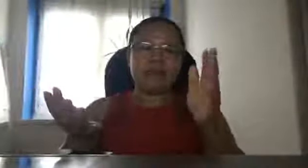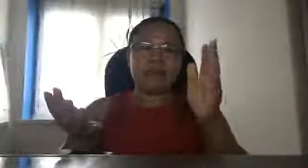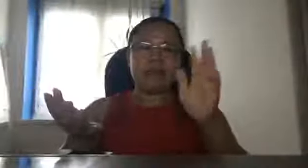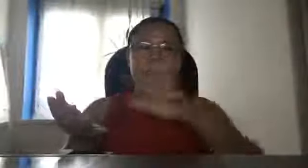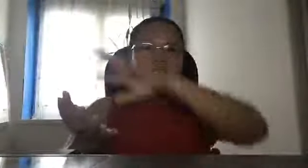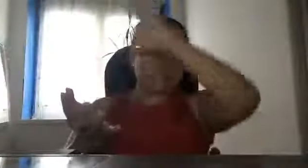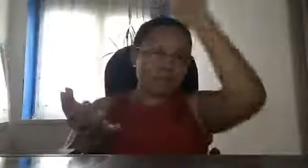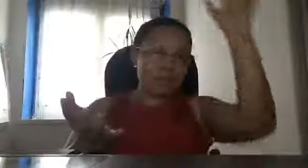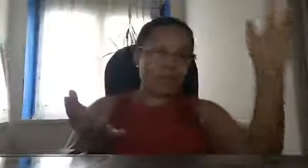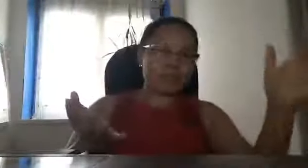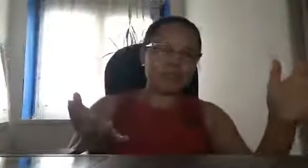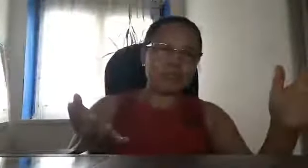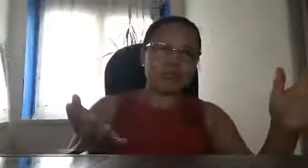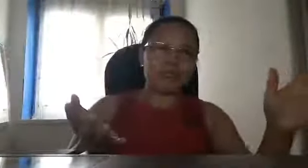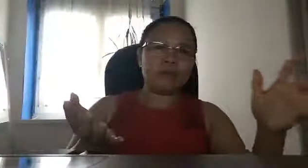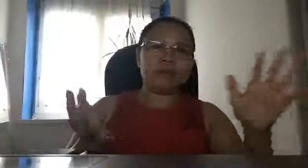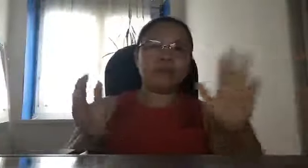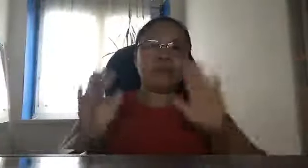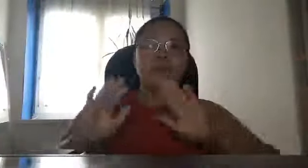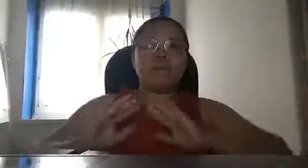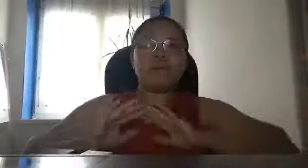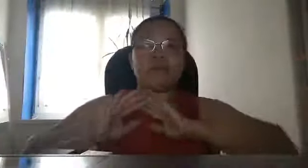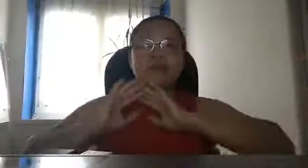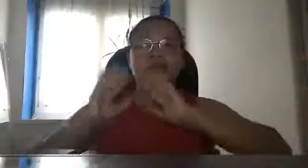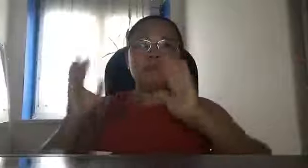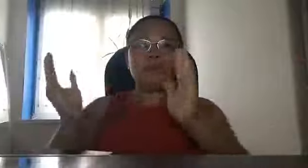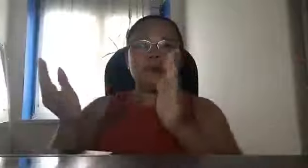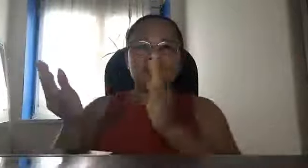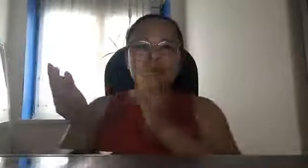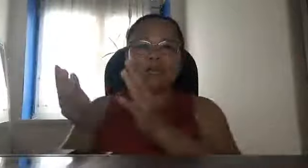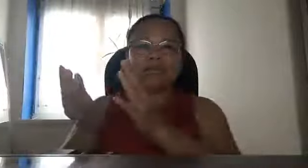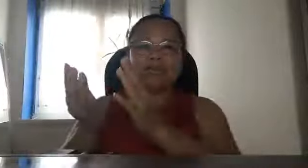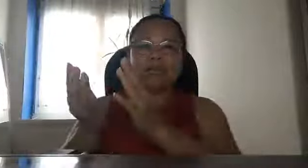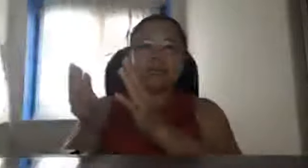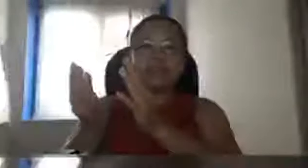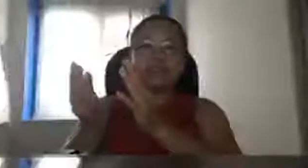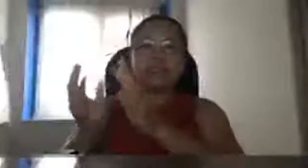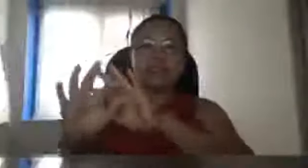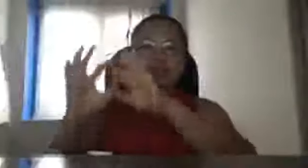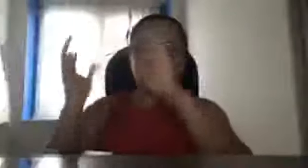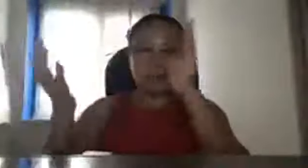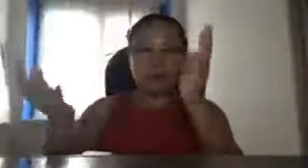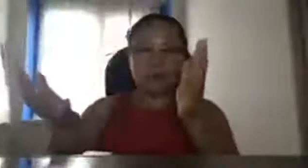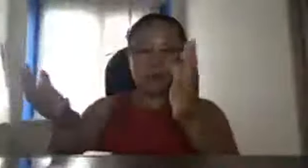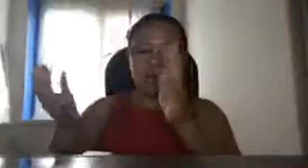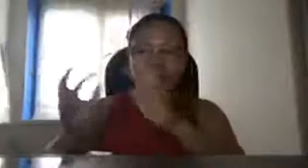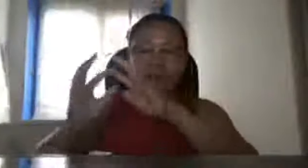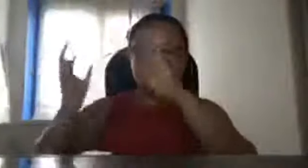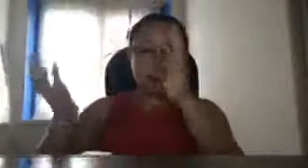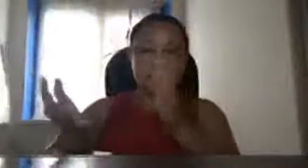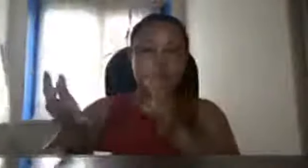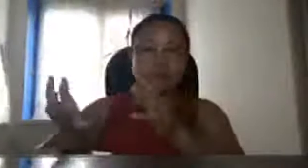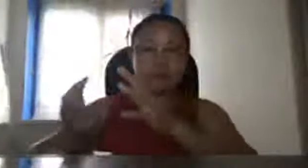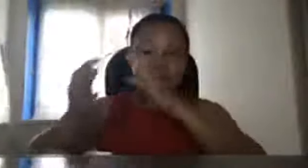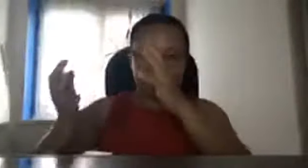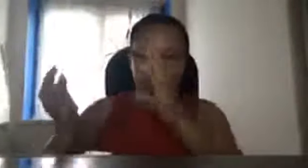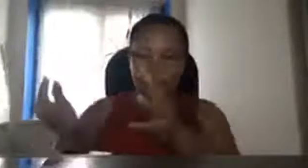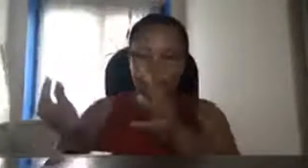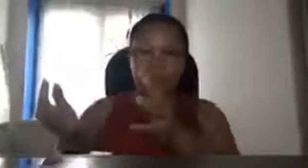kinasasako pa ng isang mayor may grupo daw po yan dyan na isang grupo na DSWD group